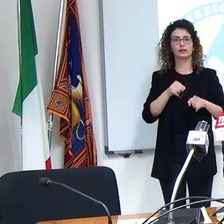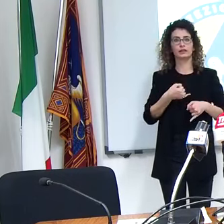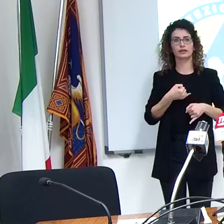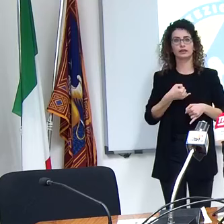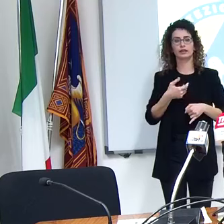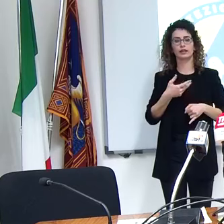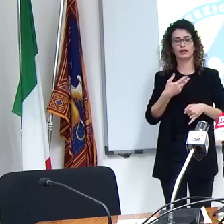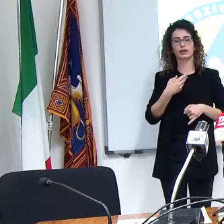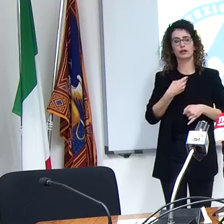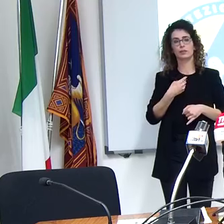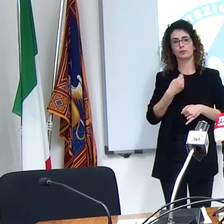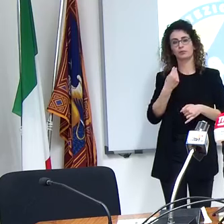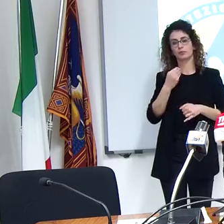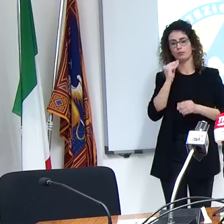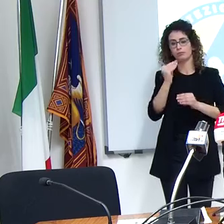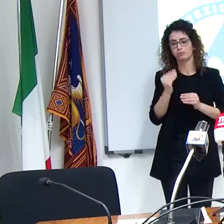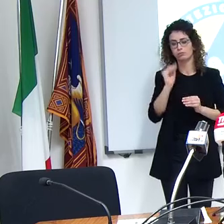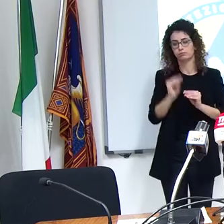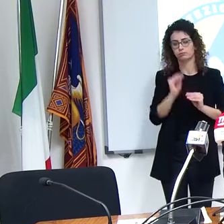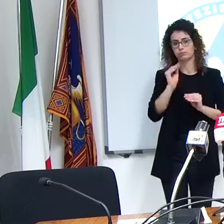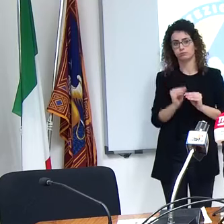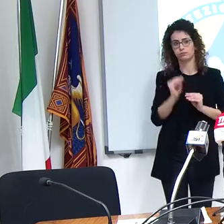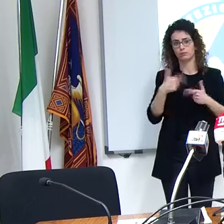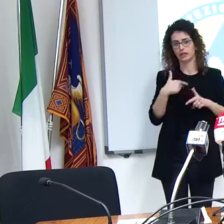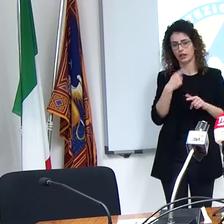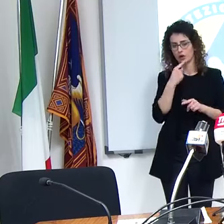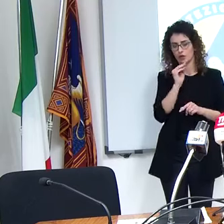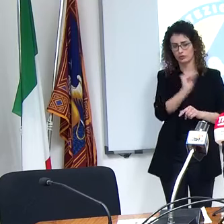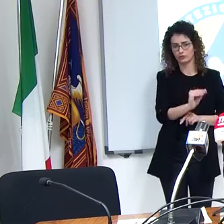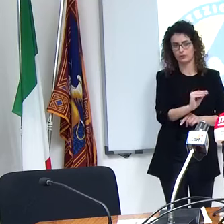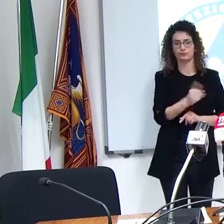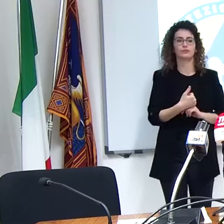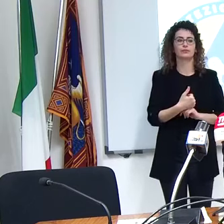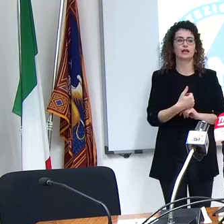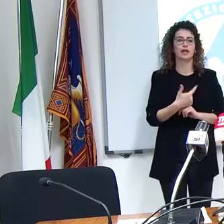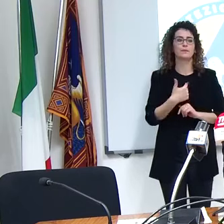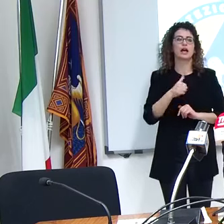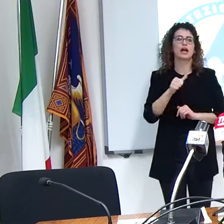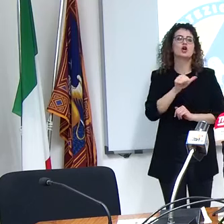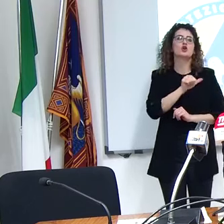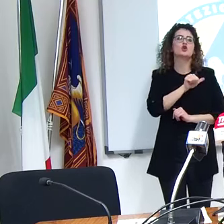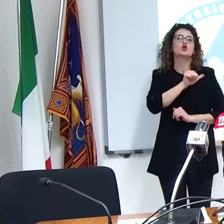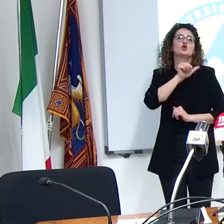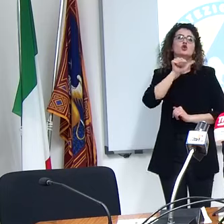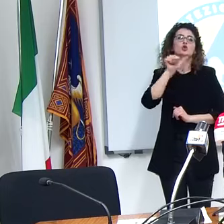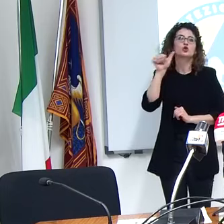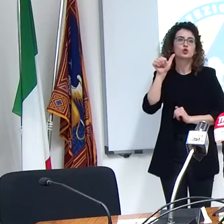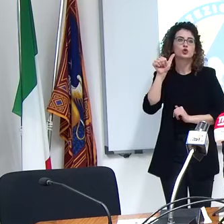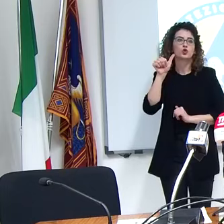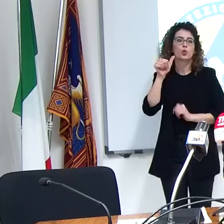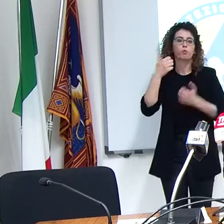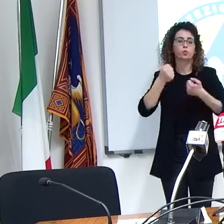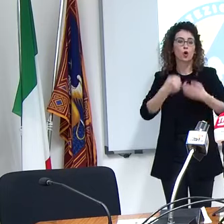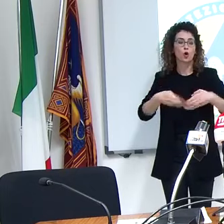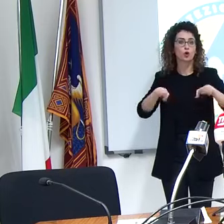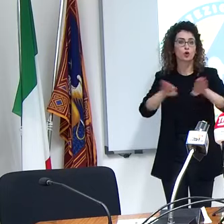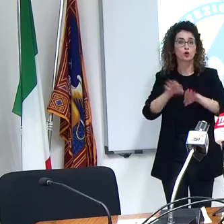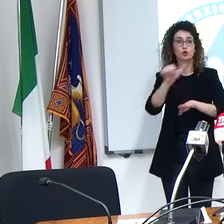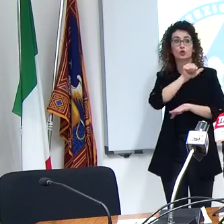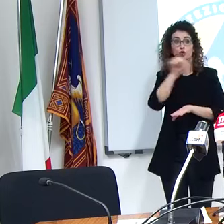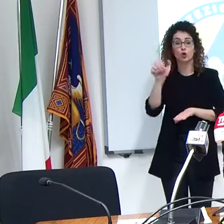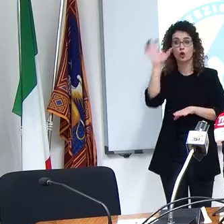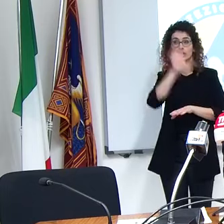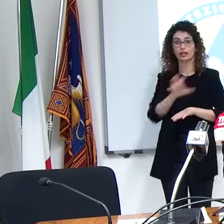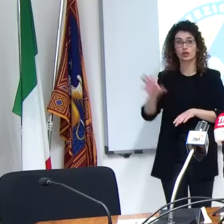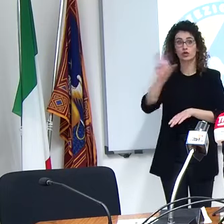chiesta ripetutamente il potere il non è conferito solo quando a livello regionale si supera il